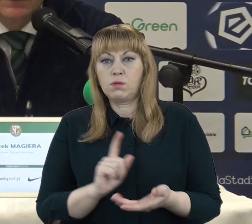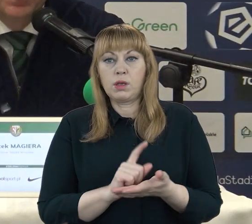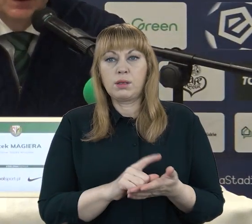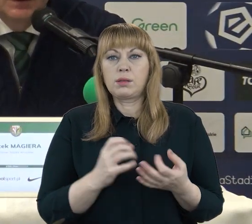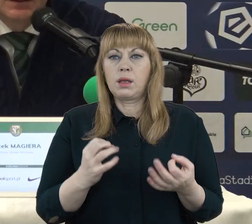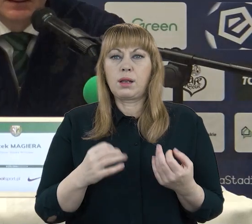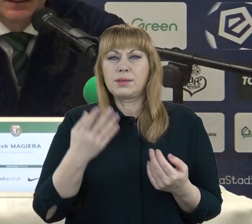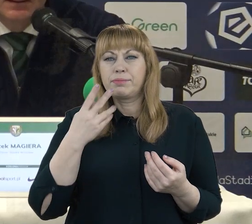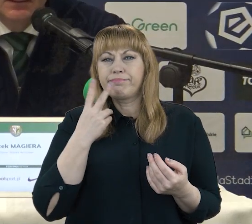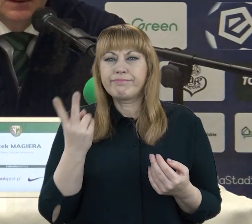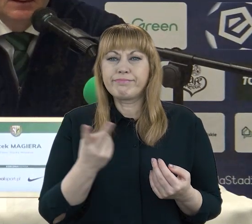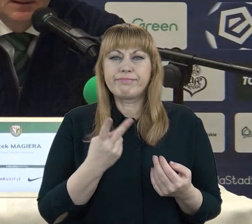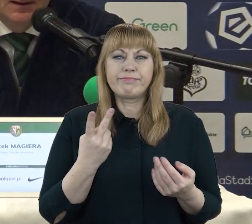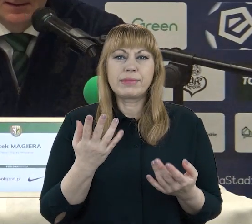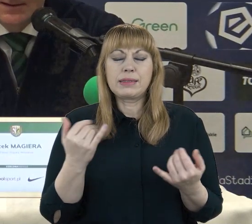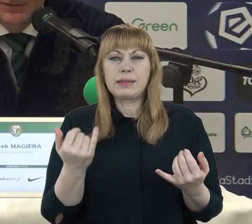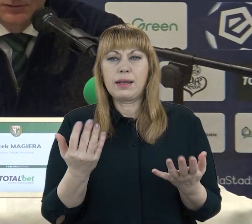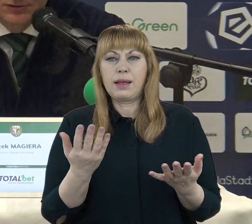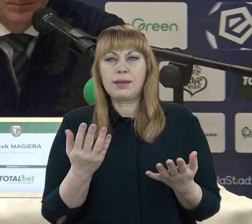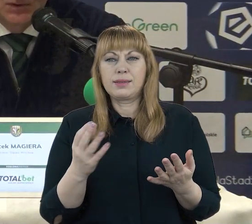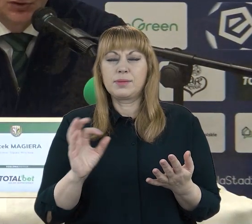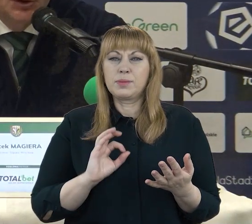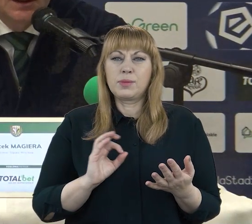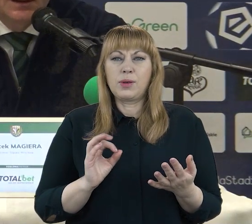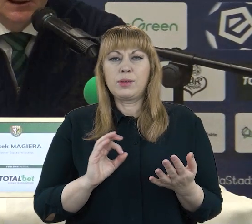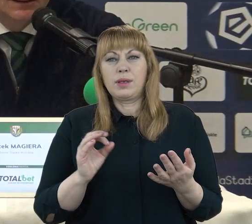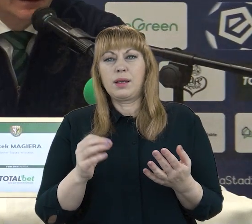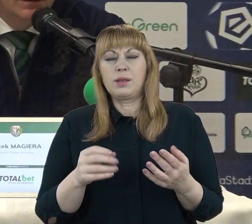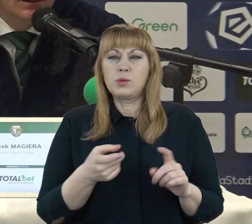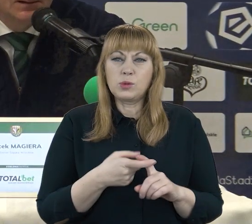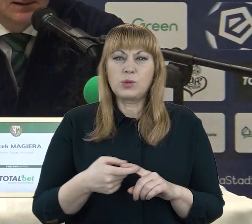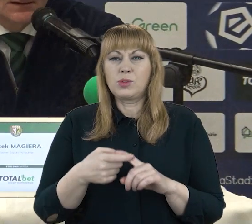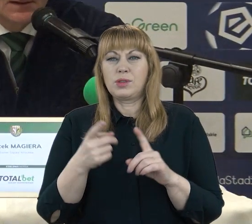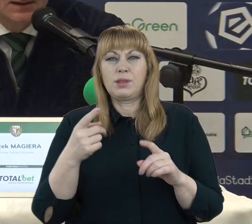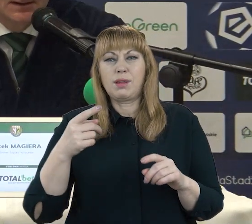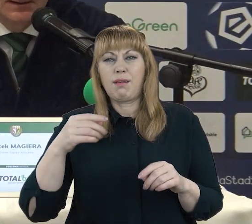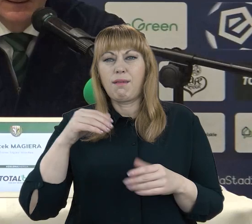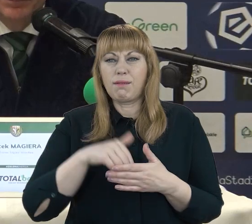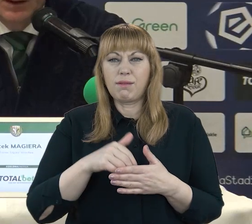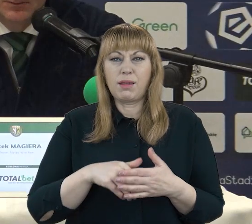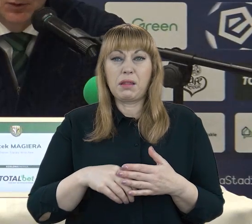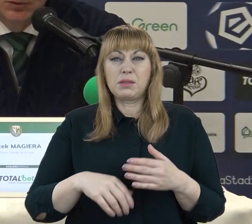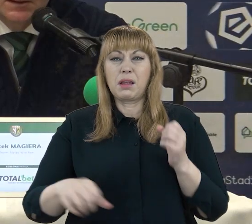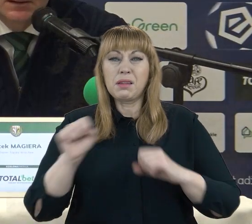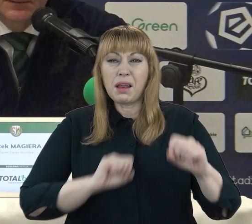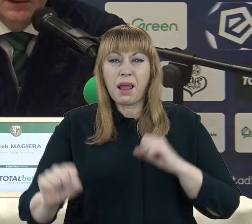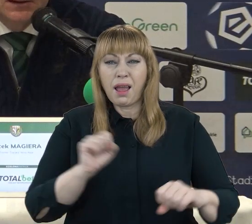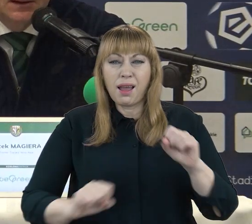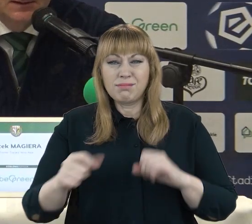na zewnątrz, to już dzisiaj żaden trening nie jest w stanie pomóc w sensie